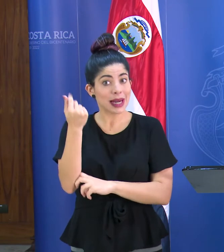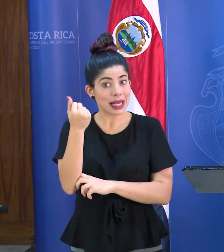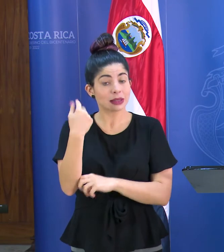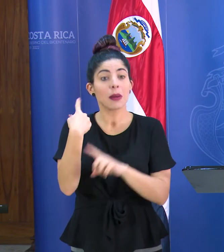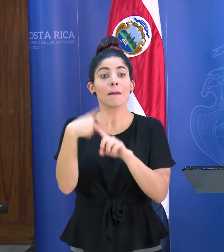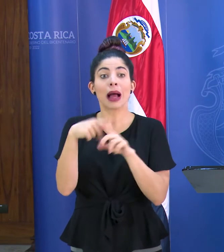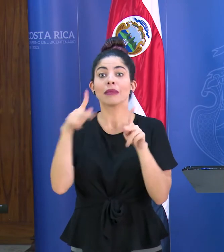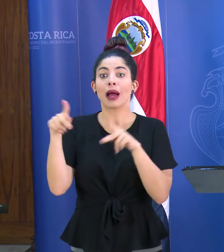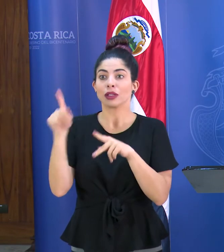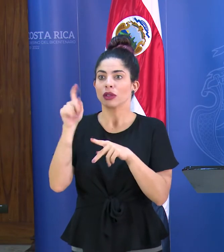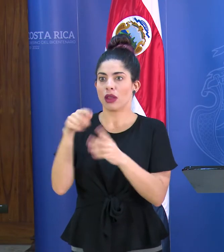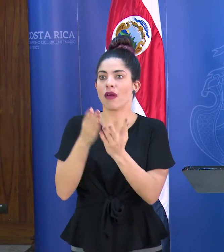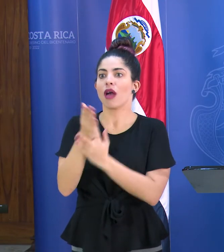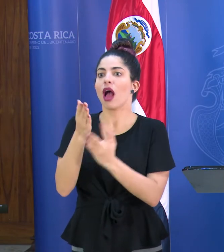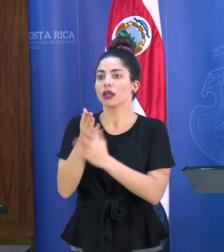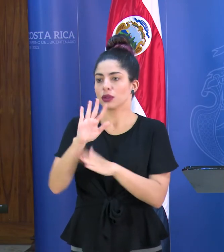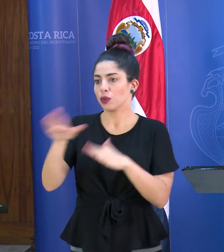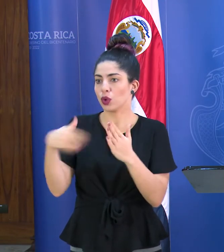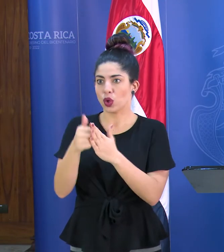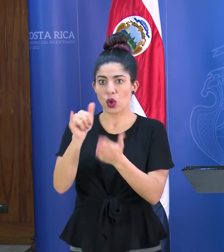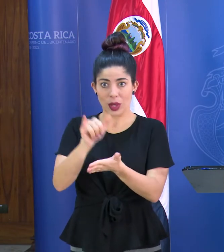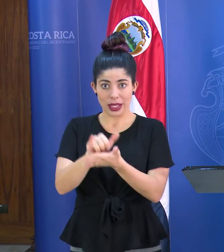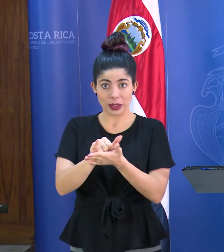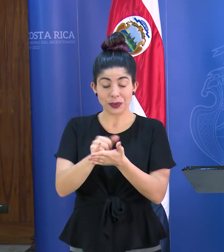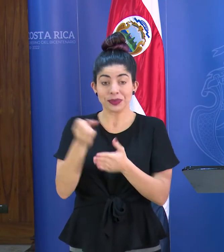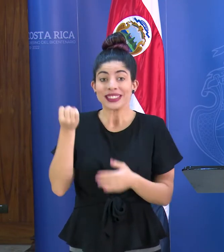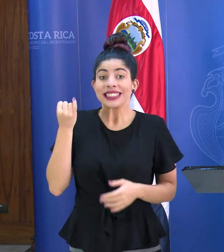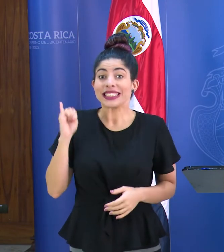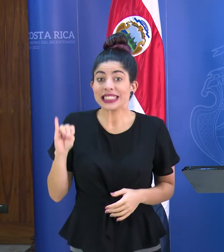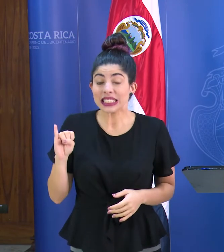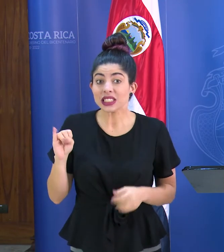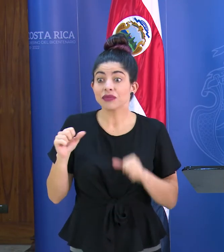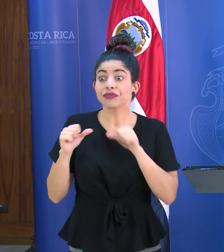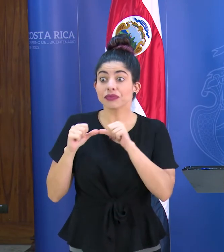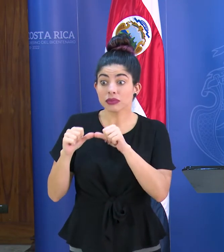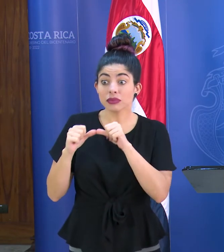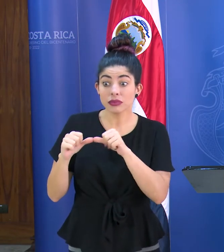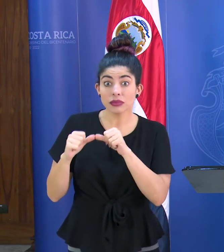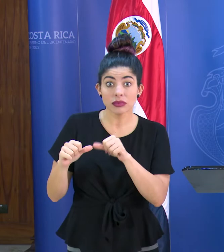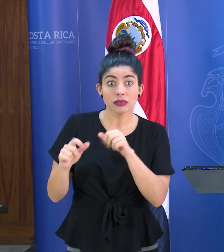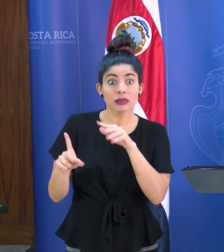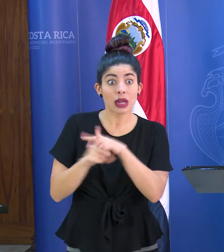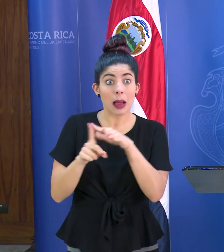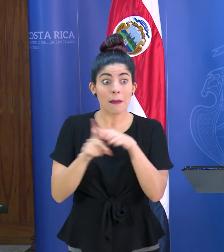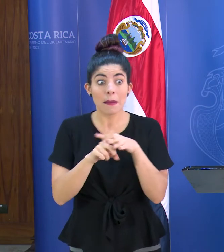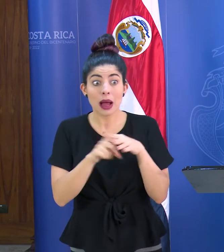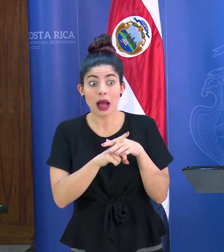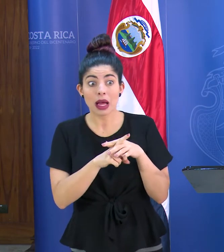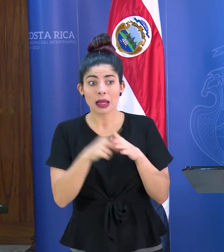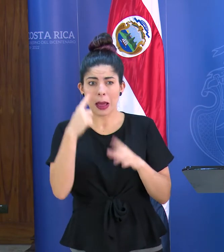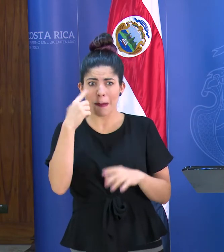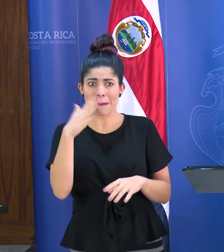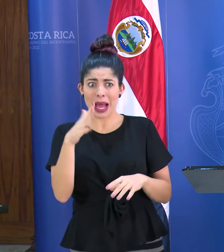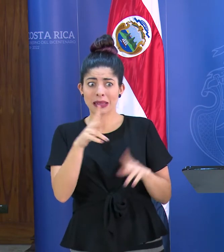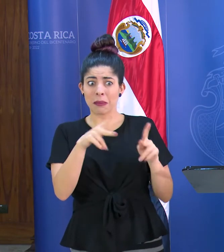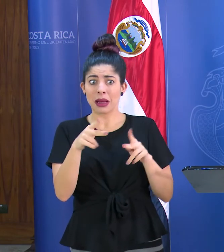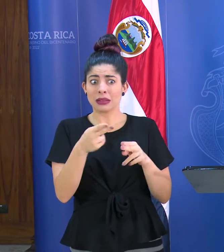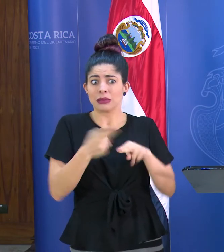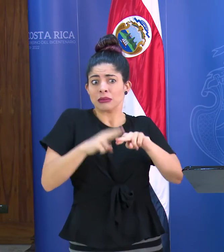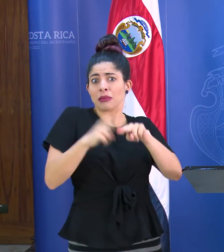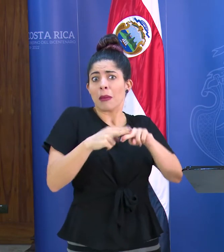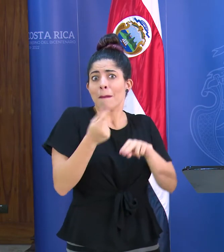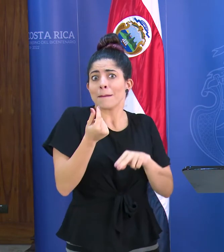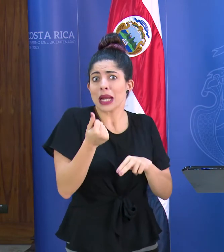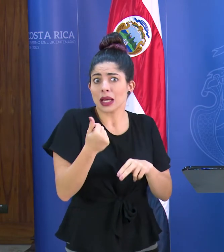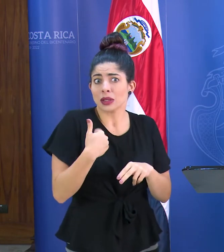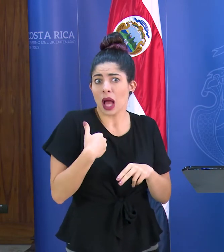acceso que tenga la población a eso. si persistiera un aparente abuso de precios que se